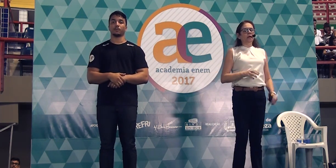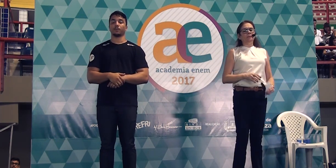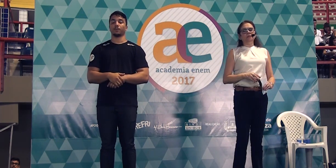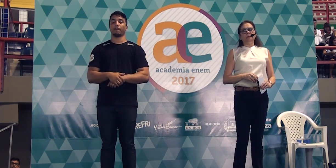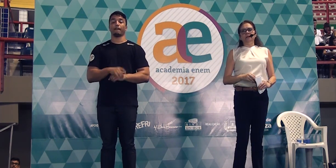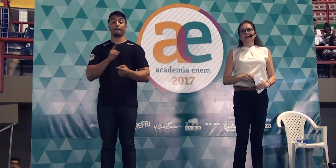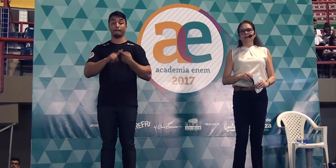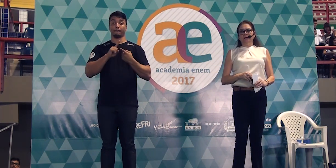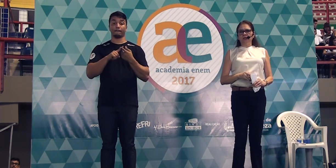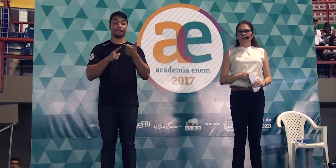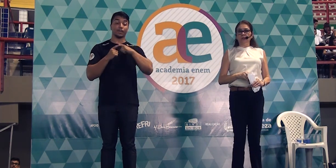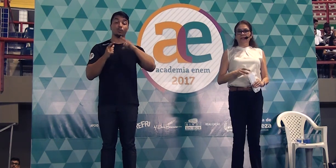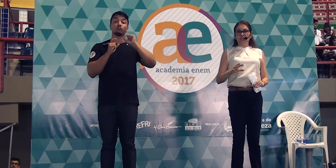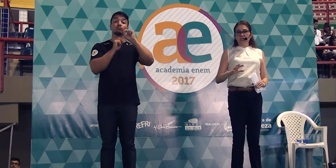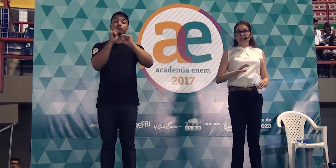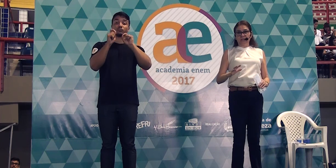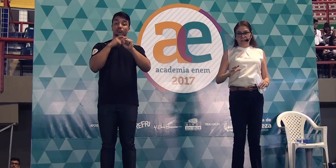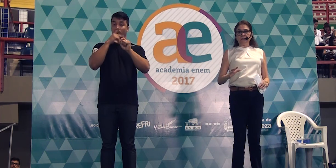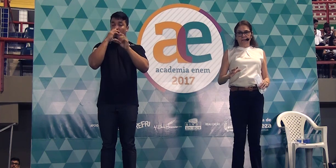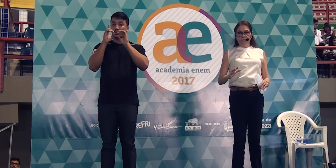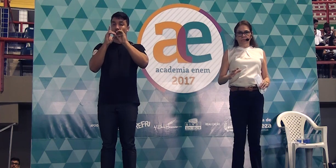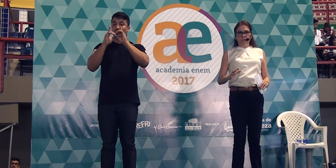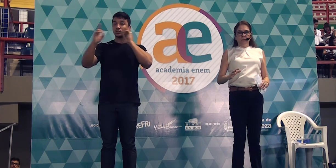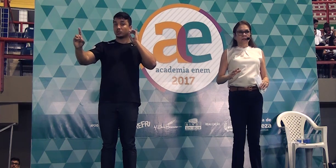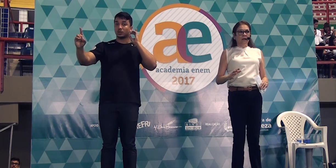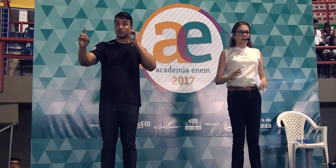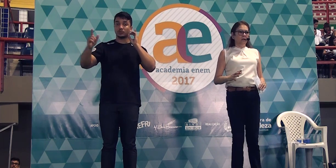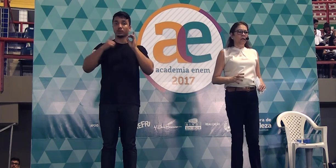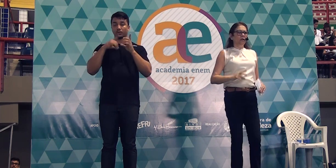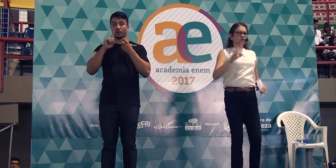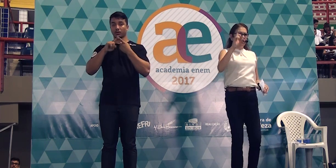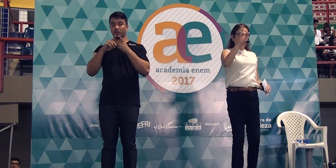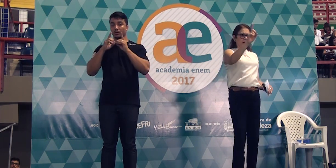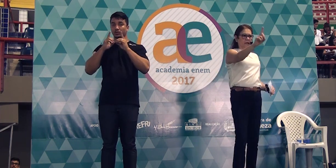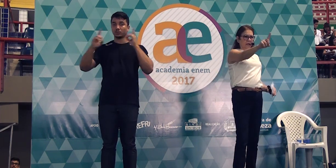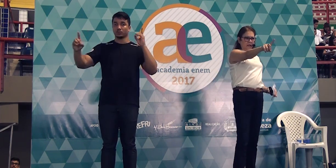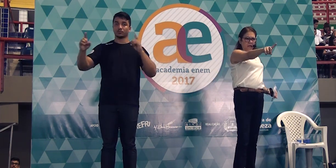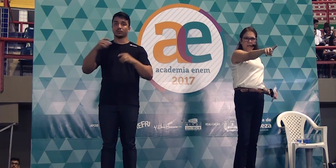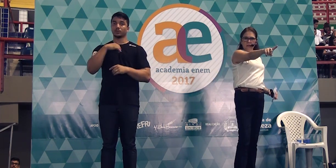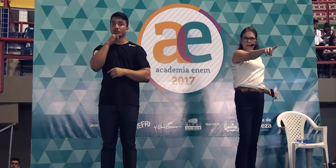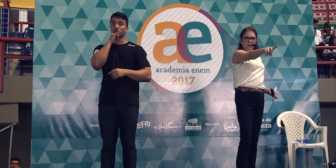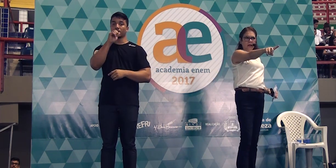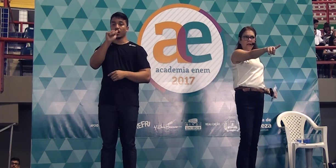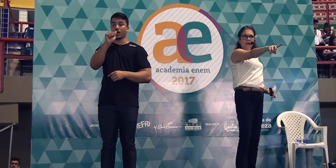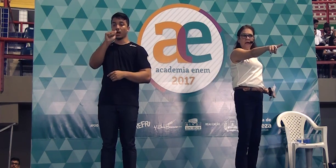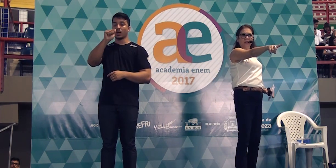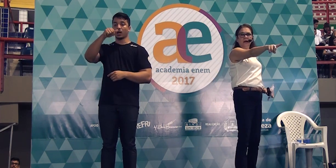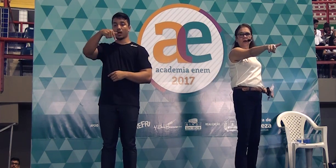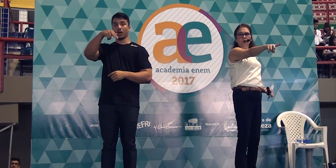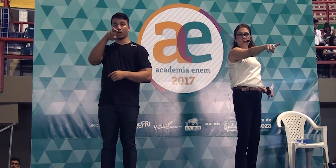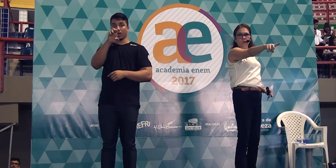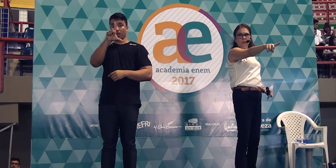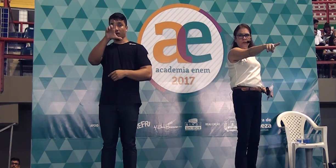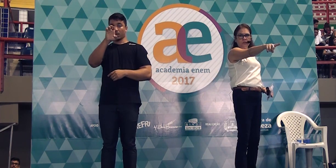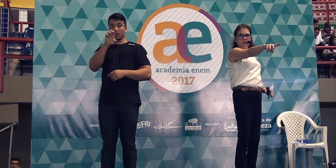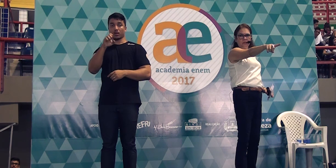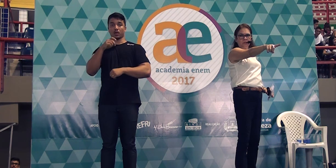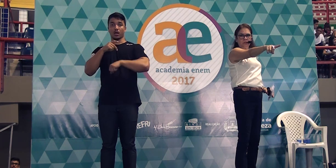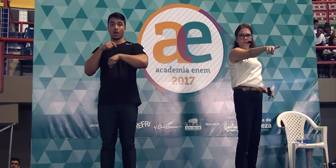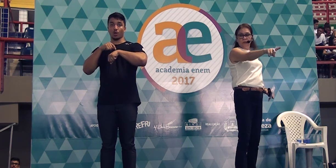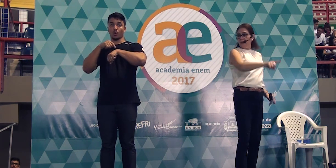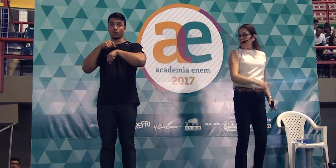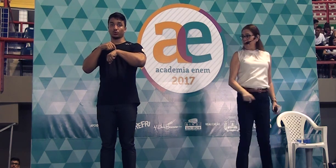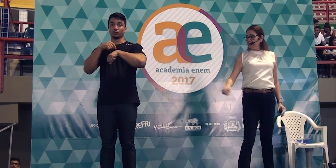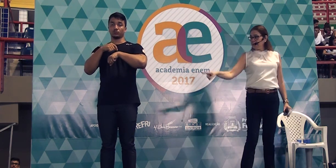também a possibilidade da questão da distância tá eu digo aquele aquele relógio bem